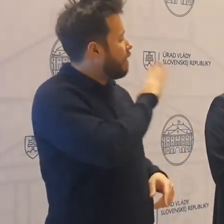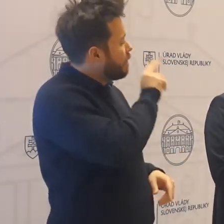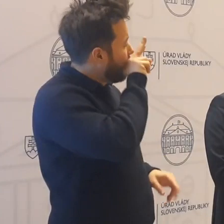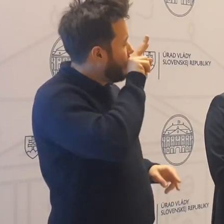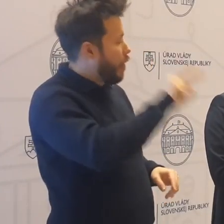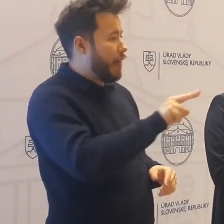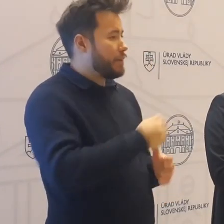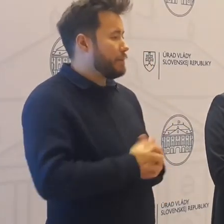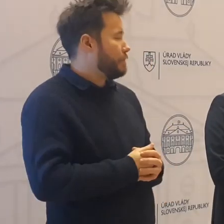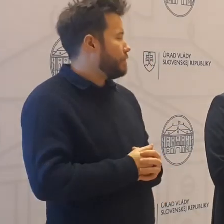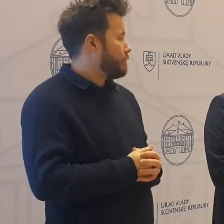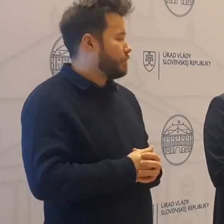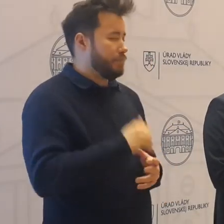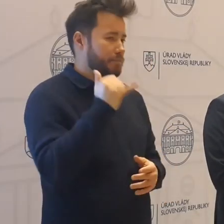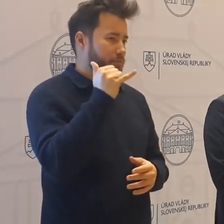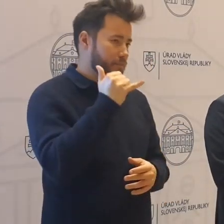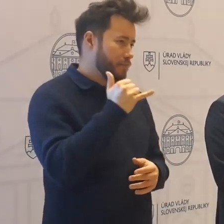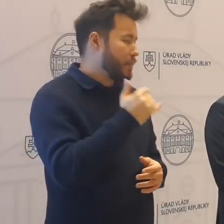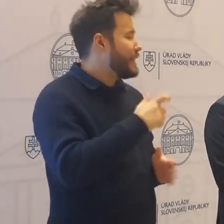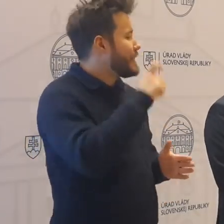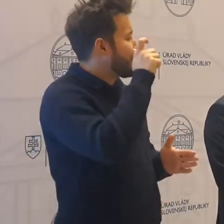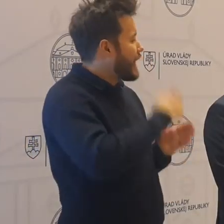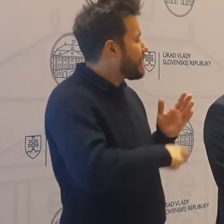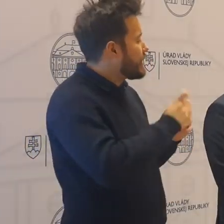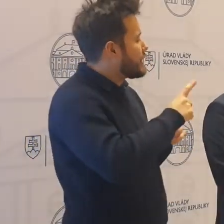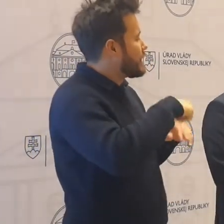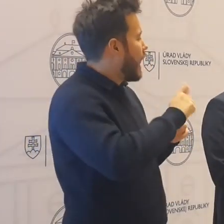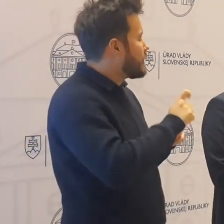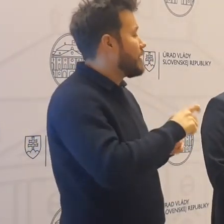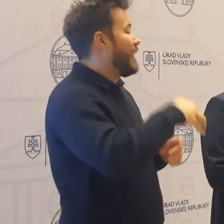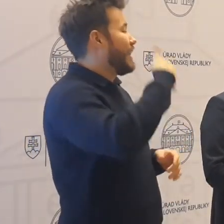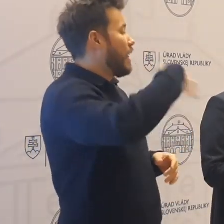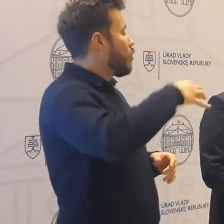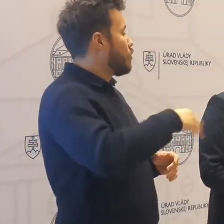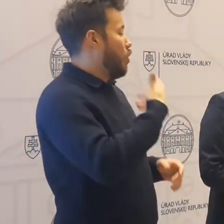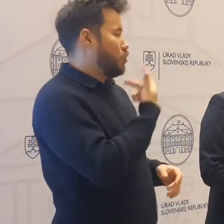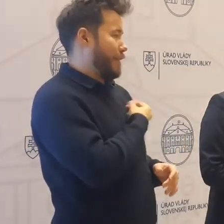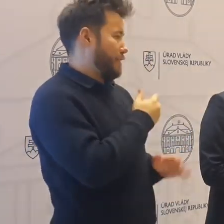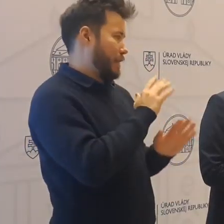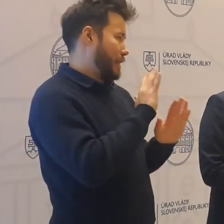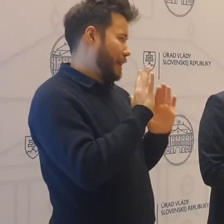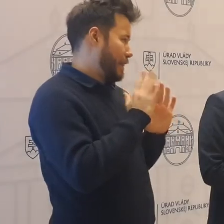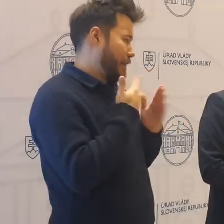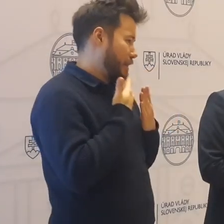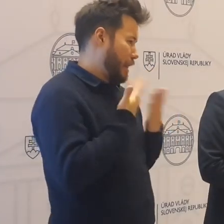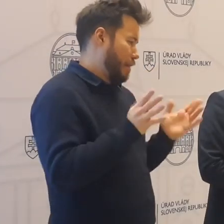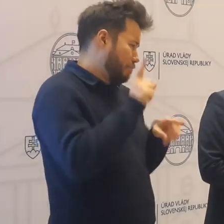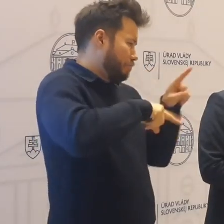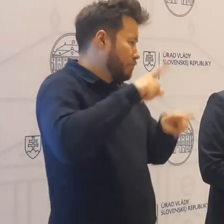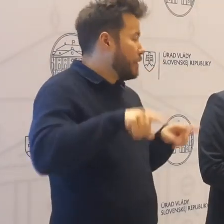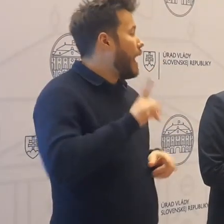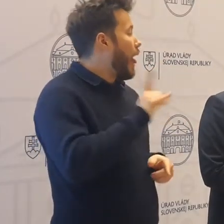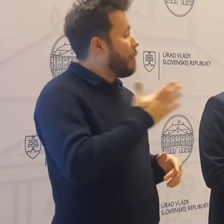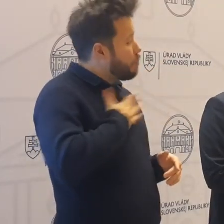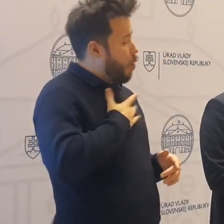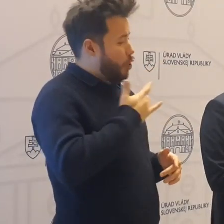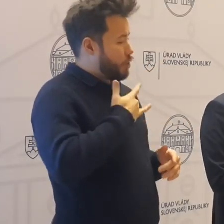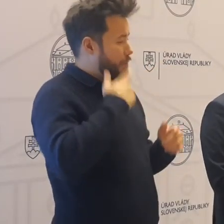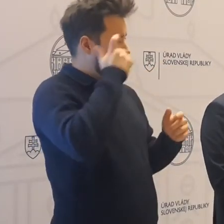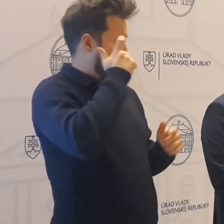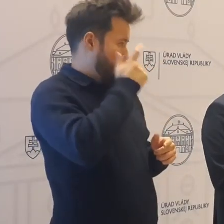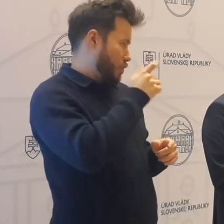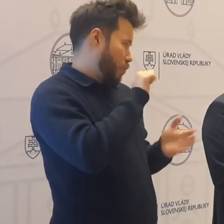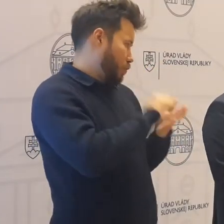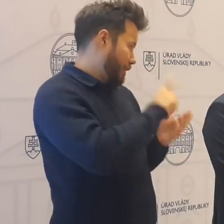Áno, nebudeme mať jednotný názor ako strana na povinné očkovanie, ale môj názor už dlhodobo poznáte, pretože si myslím, že s pánom ministrom